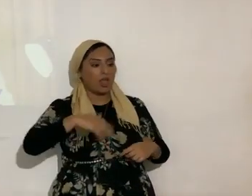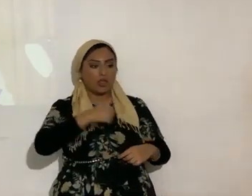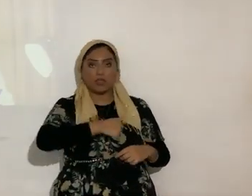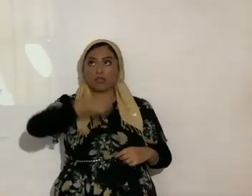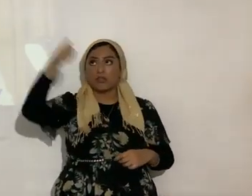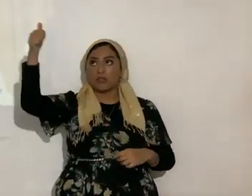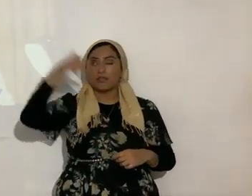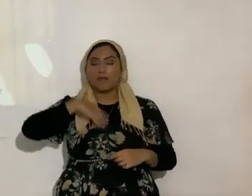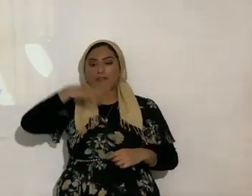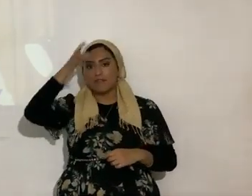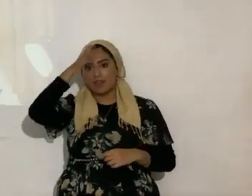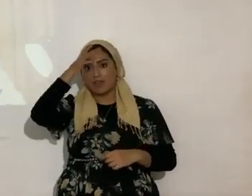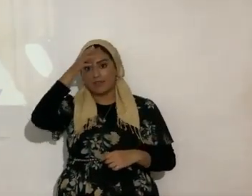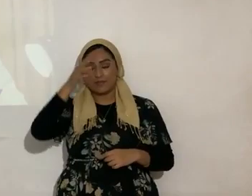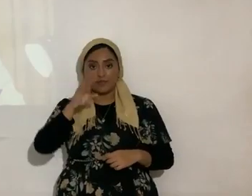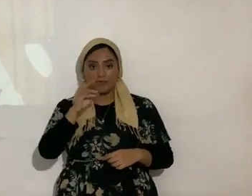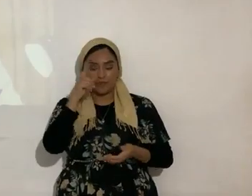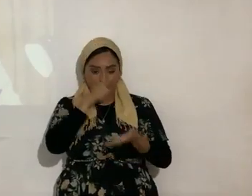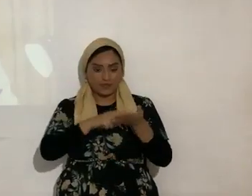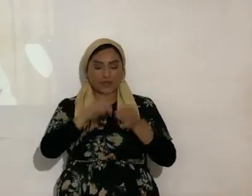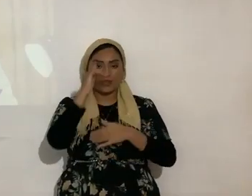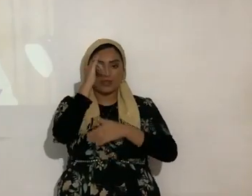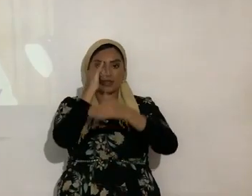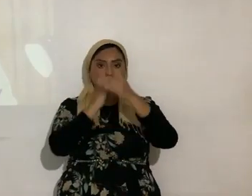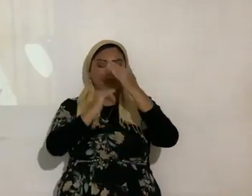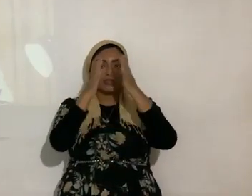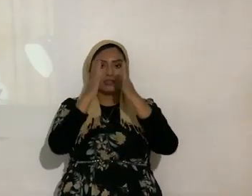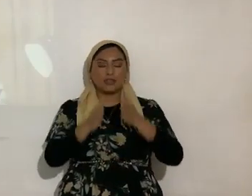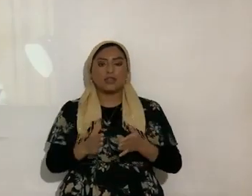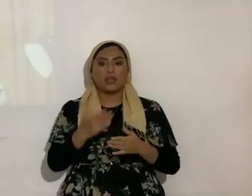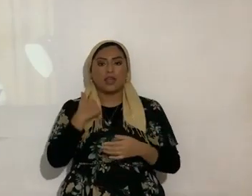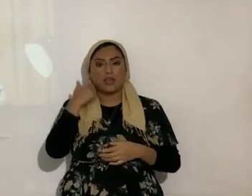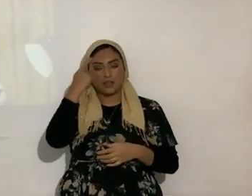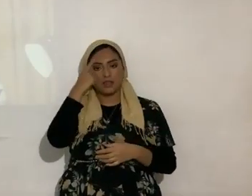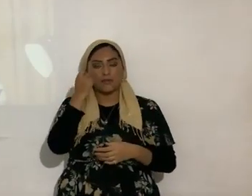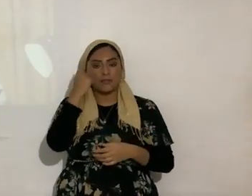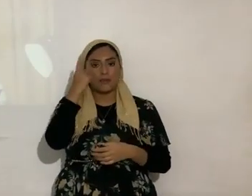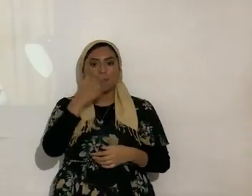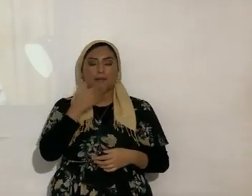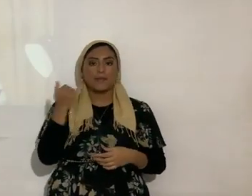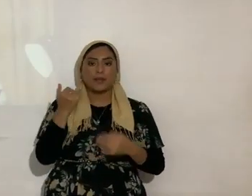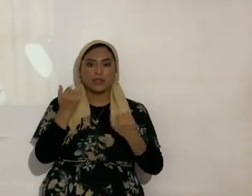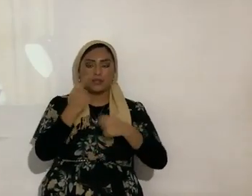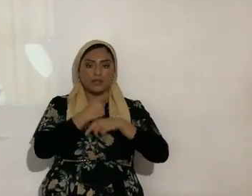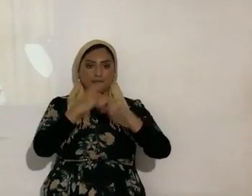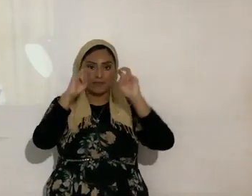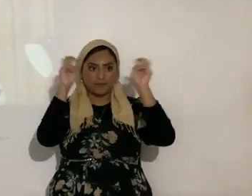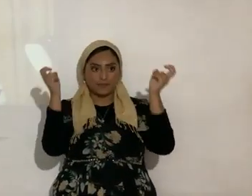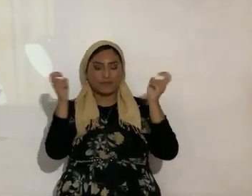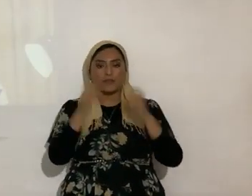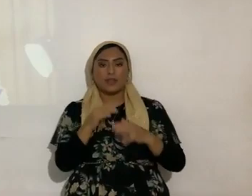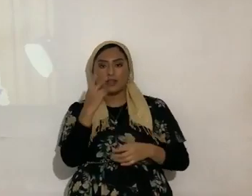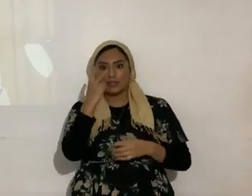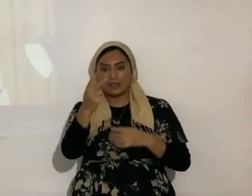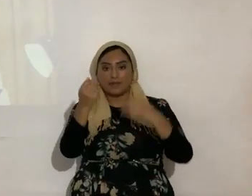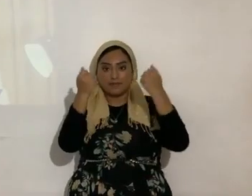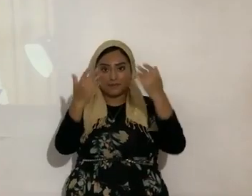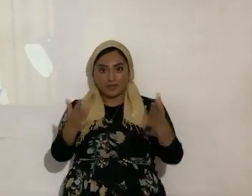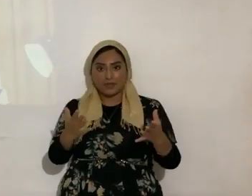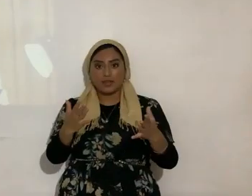tremendo a ver vamos a Isaías entonces creo que ya le vamos entendiendo mejor como que vi ahorita que a muchos como que les cayó el